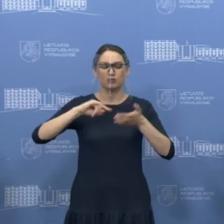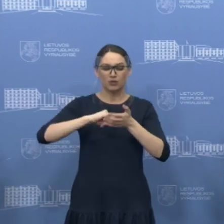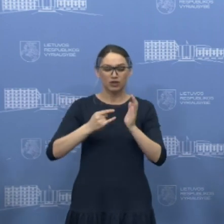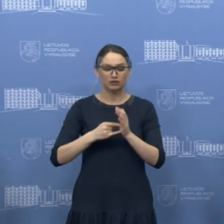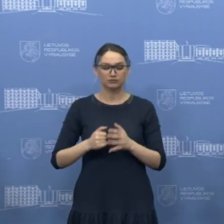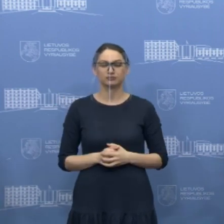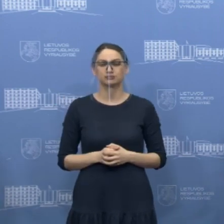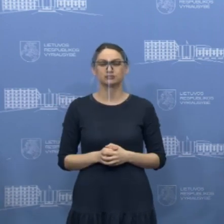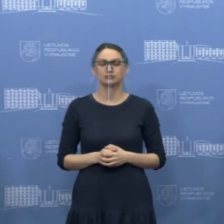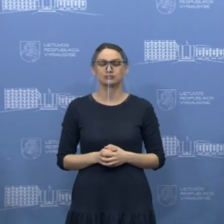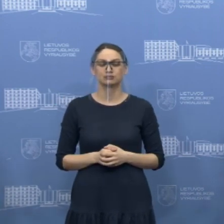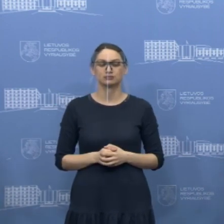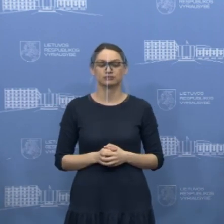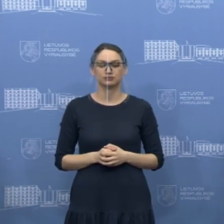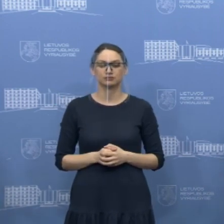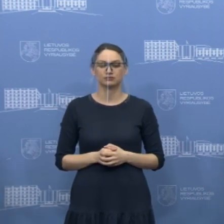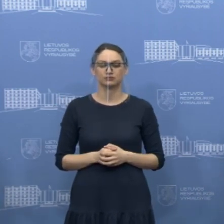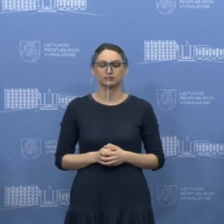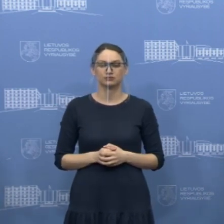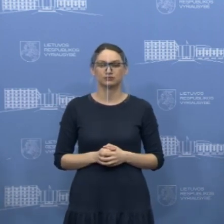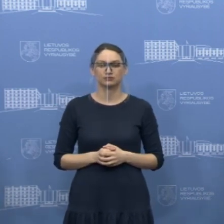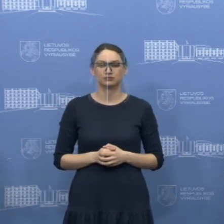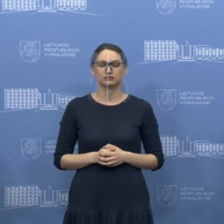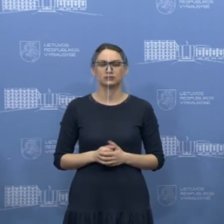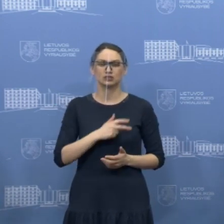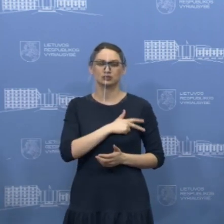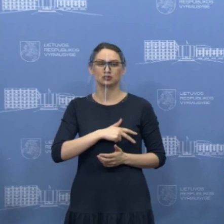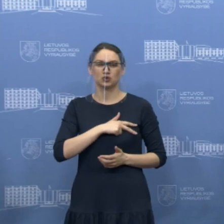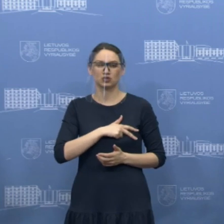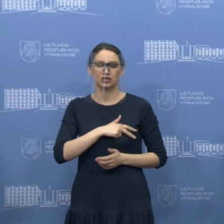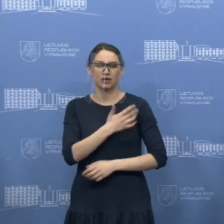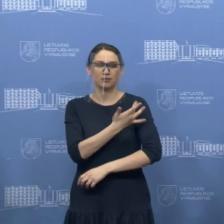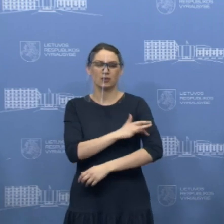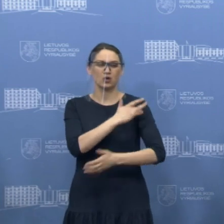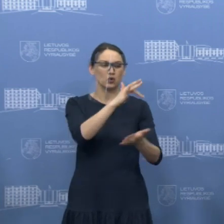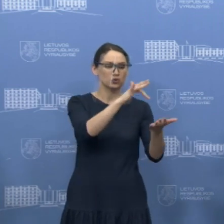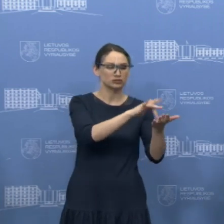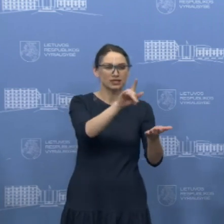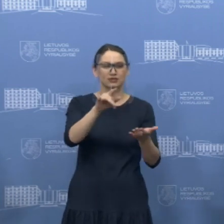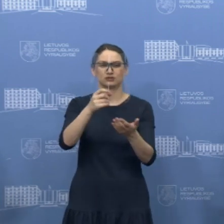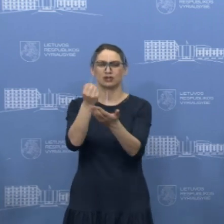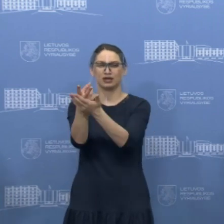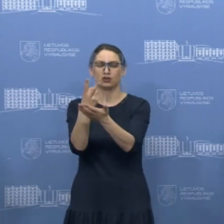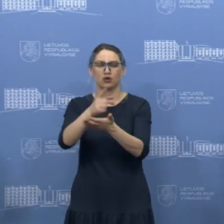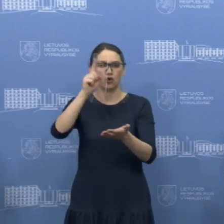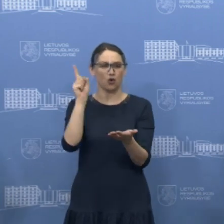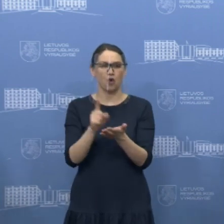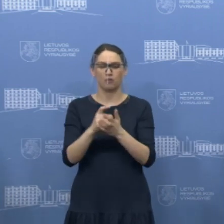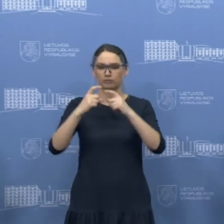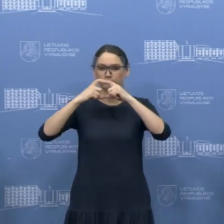Medicinos įstaigos ir socialiniuose paslaugų centruose yra privalomas veido kaukių dėvėjimas.